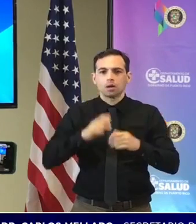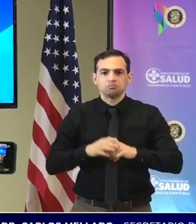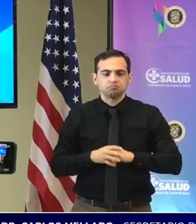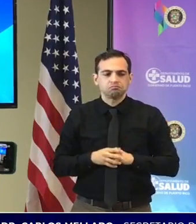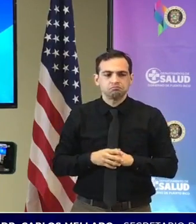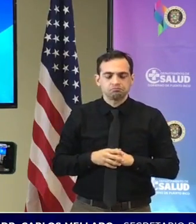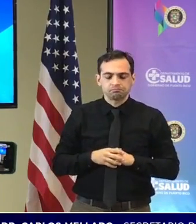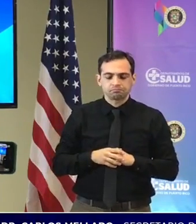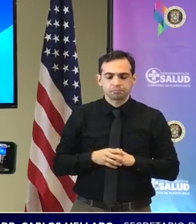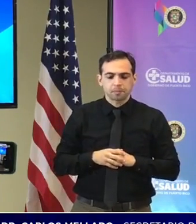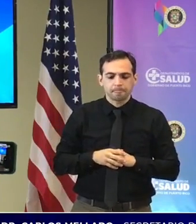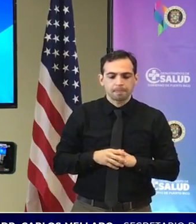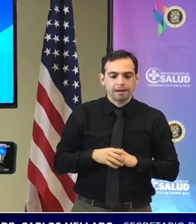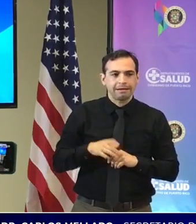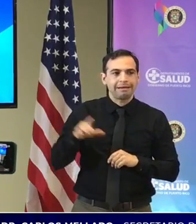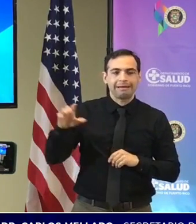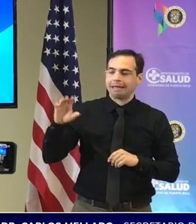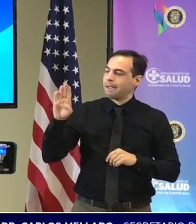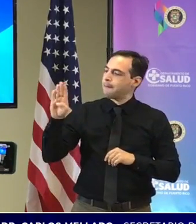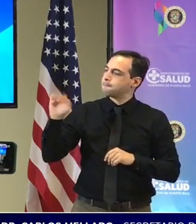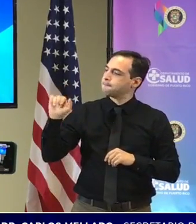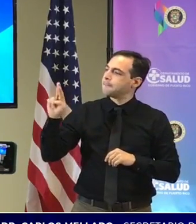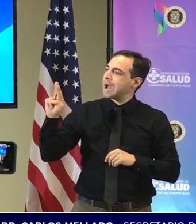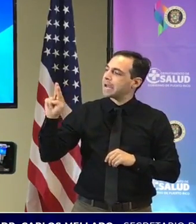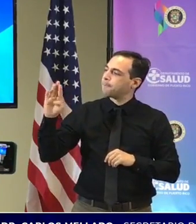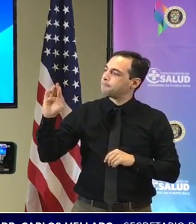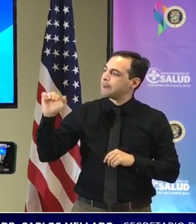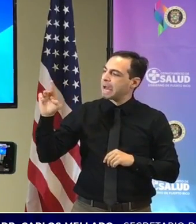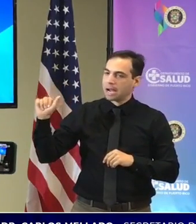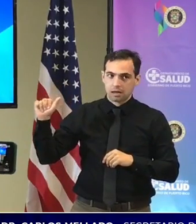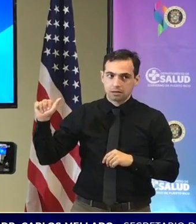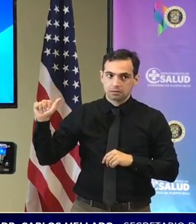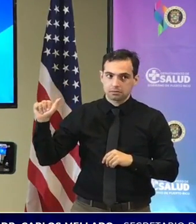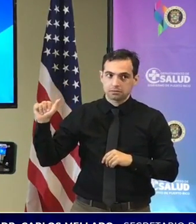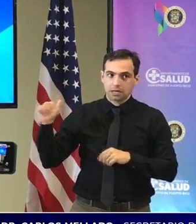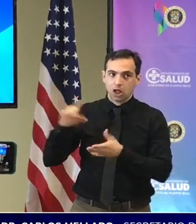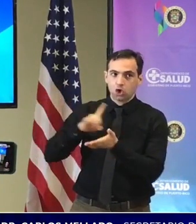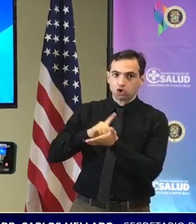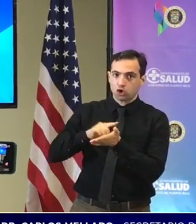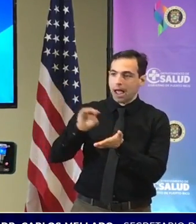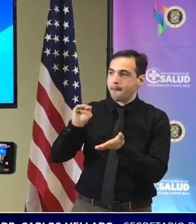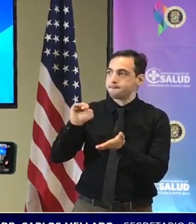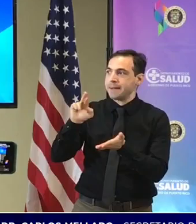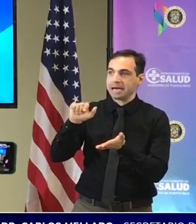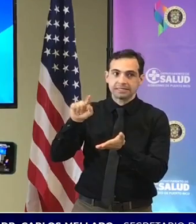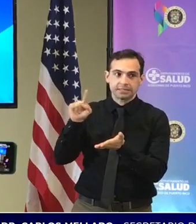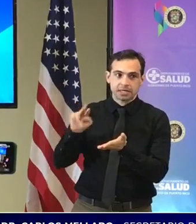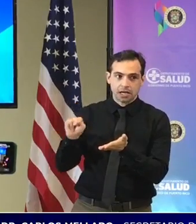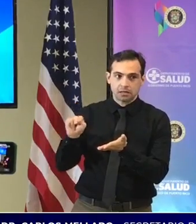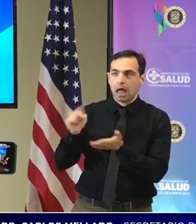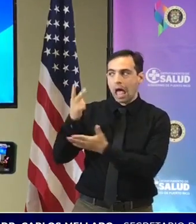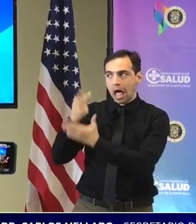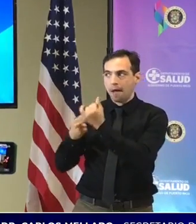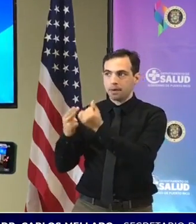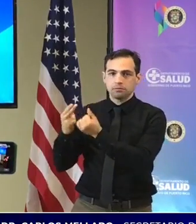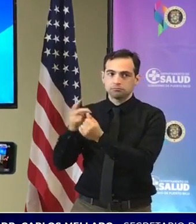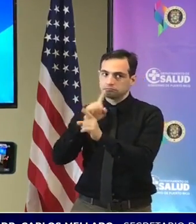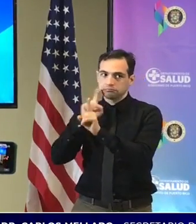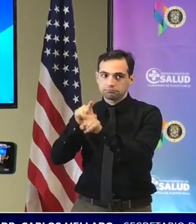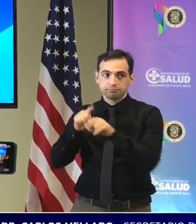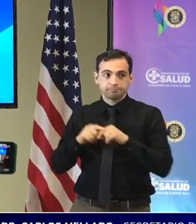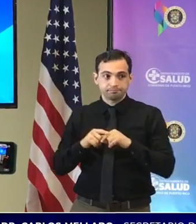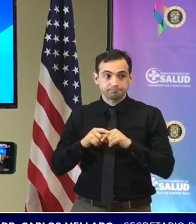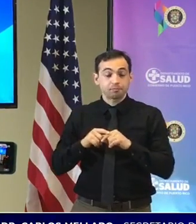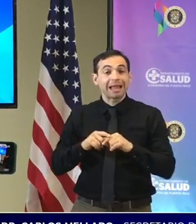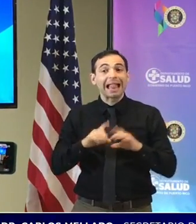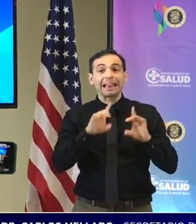lo que estaba preguntando Bárbara y lo que contestó la doctora Marzán es importante que la ciudadanía sepa el sistema de rastreo del